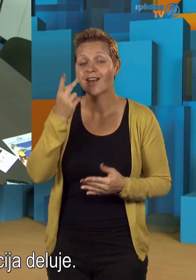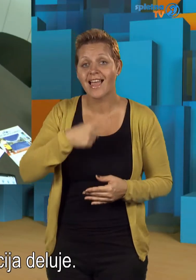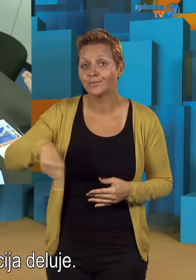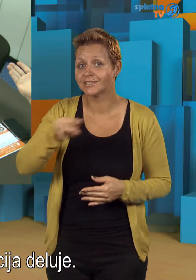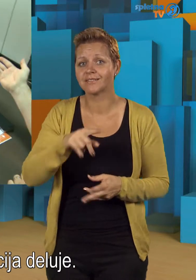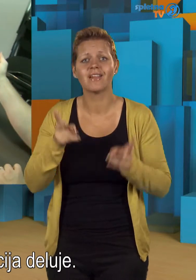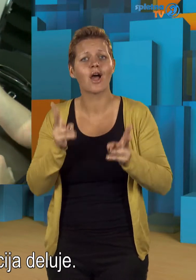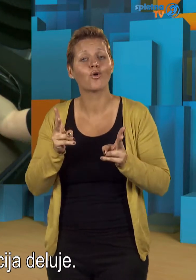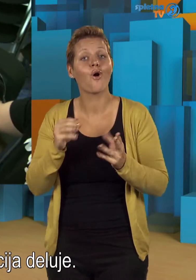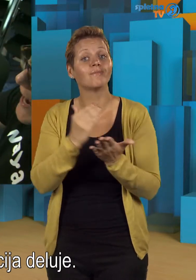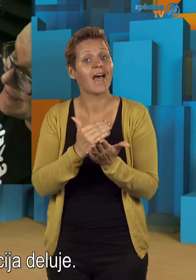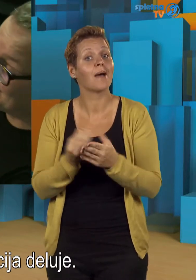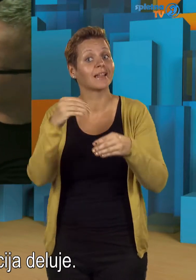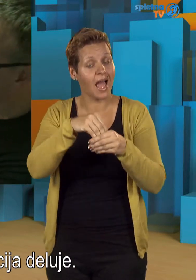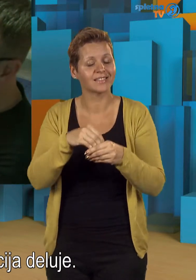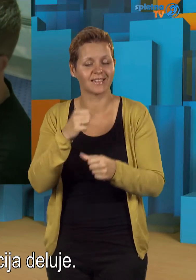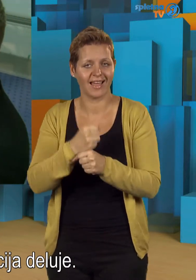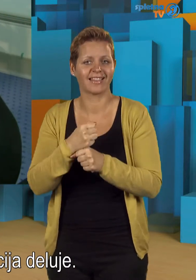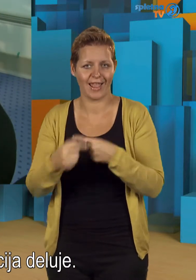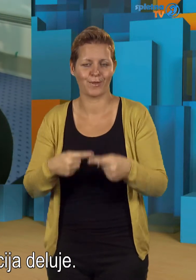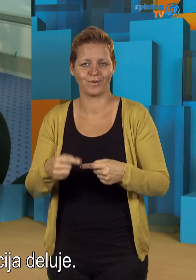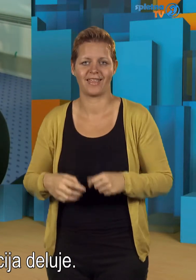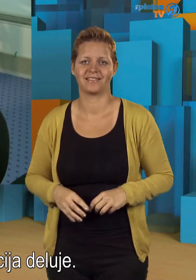Poglejmo si, kako aplikacija deluje.